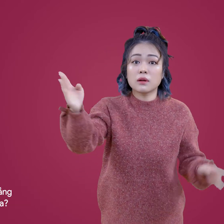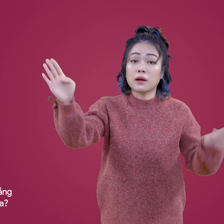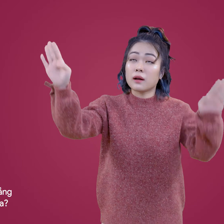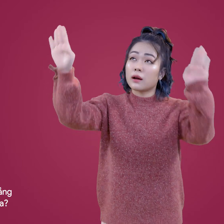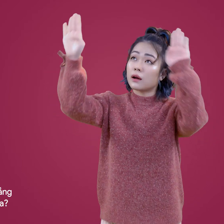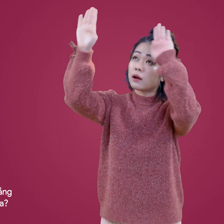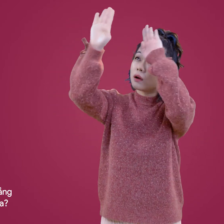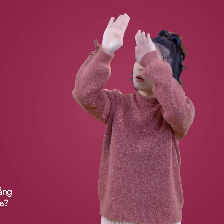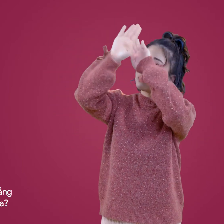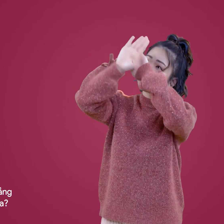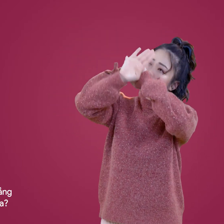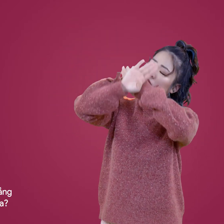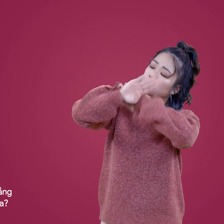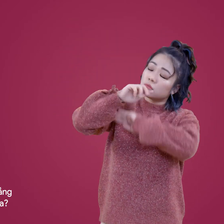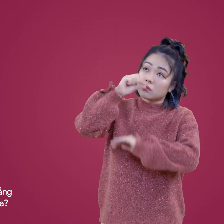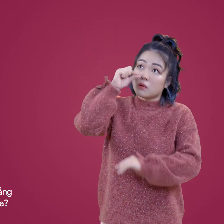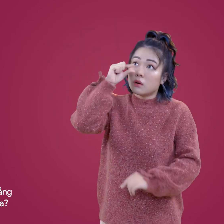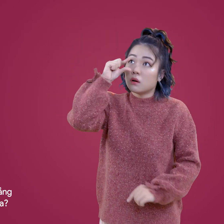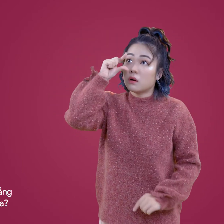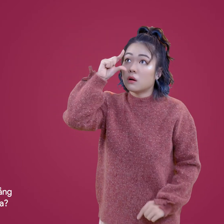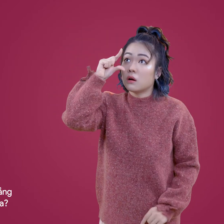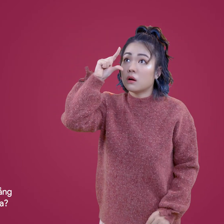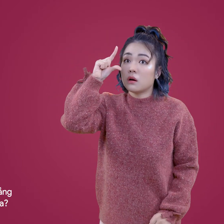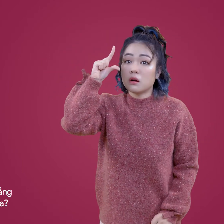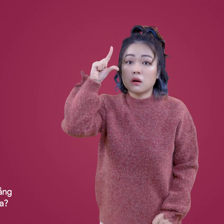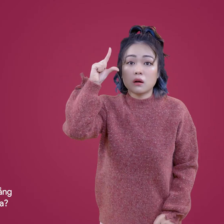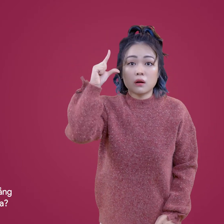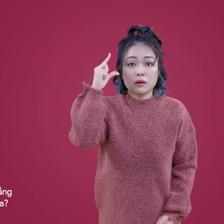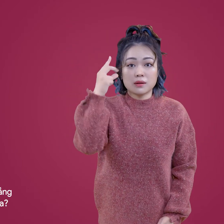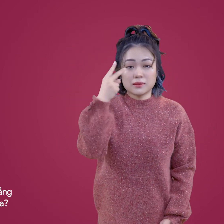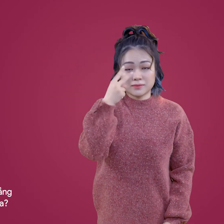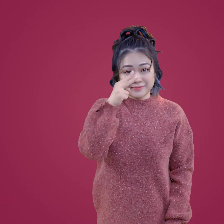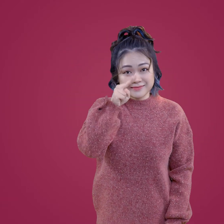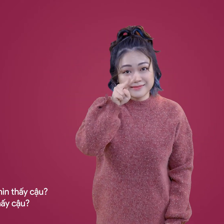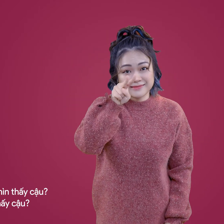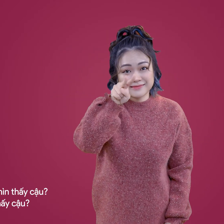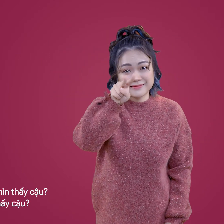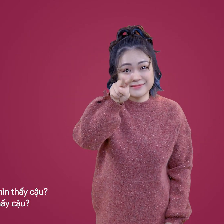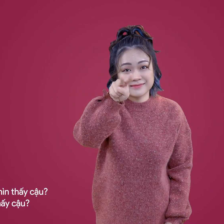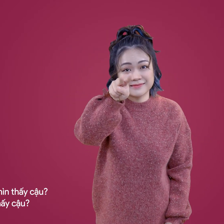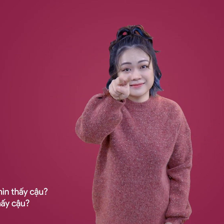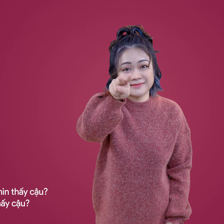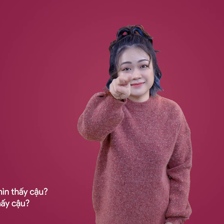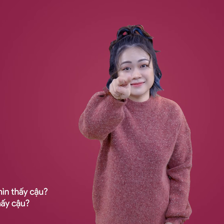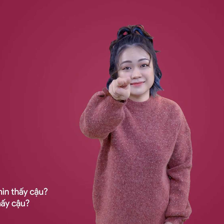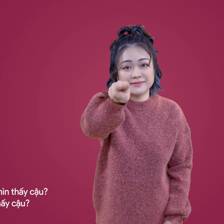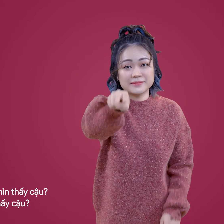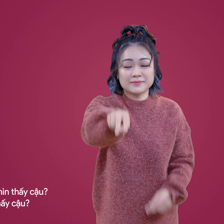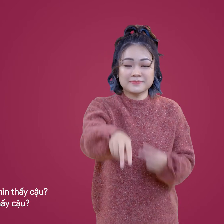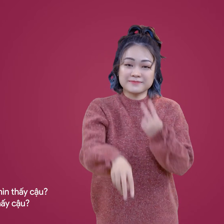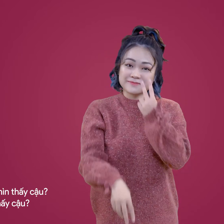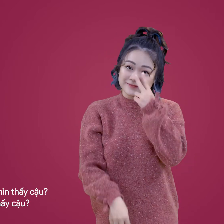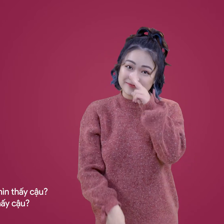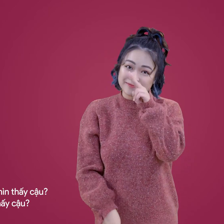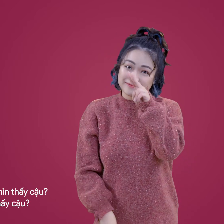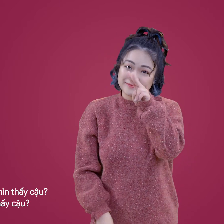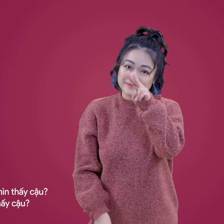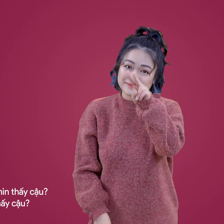더 몇 밤을 부숴려야 널 보게 될까 널 보게